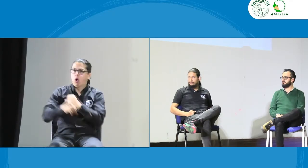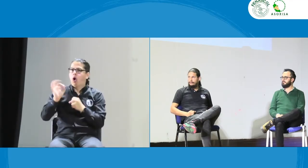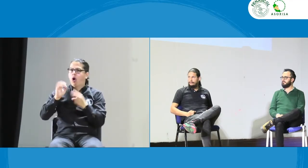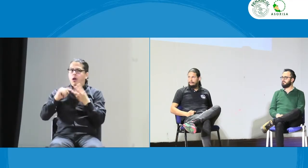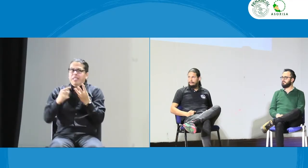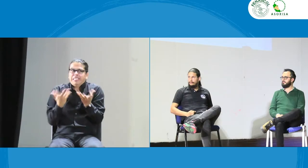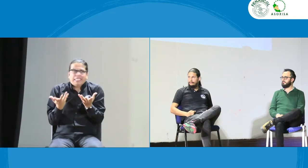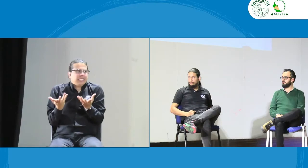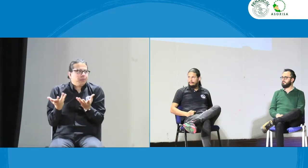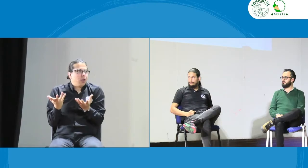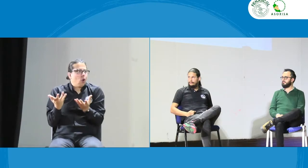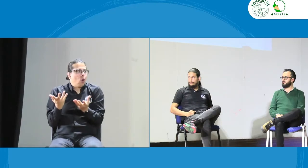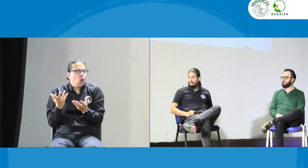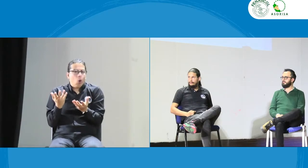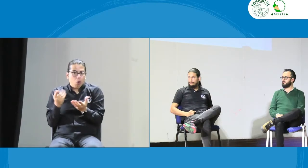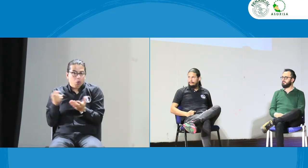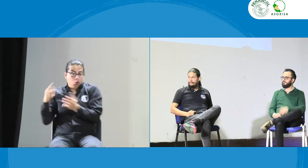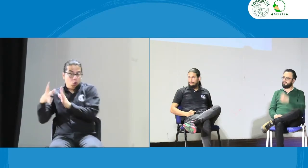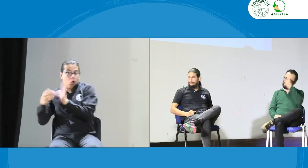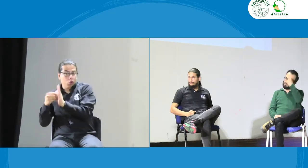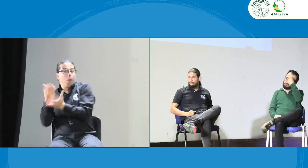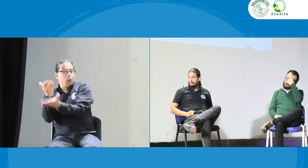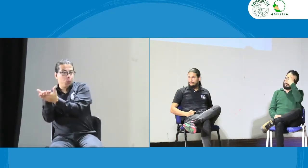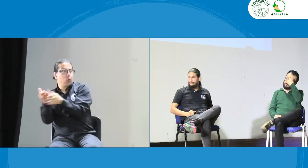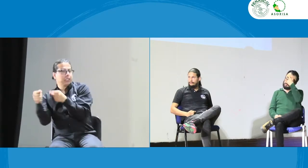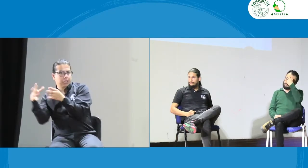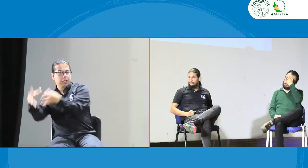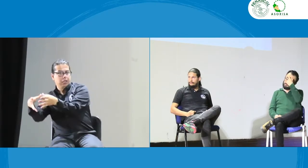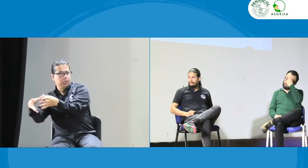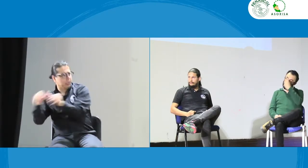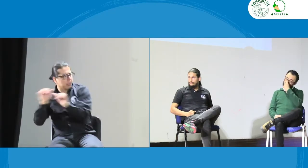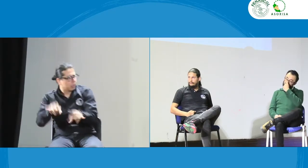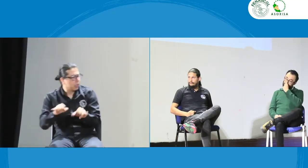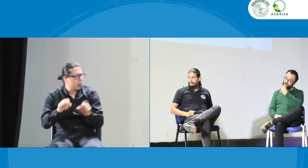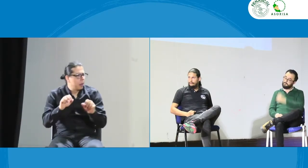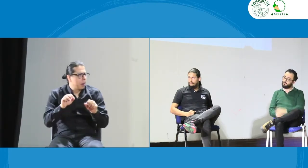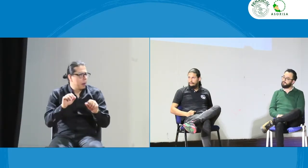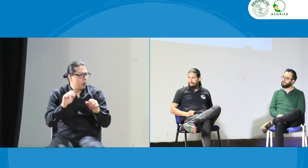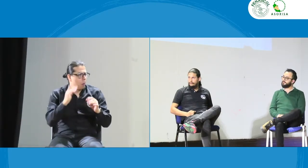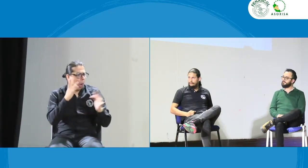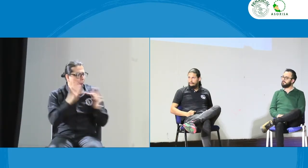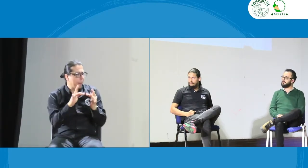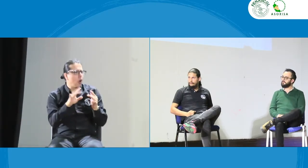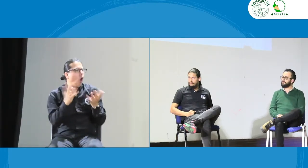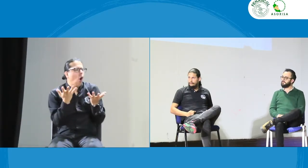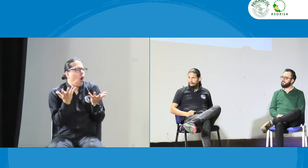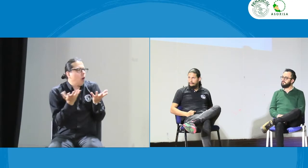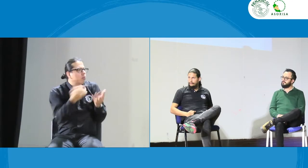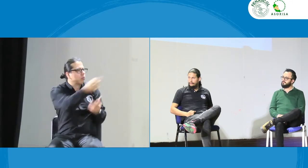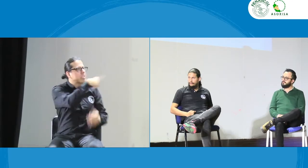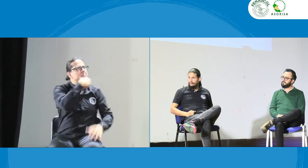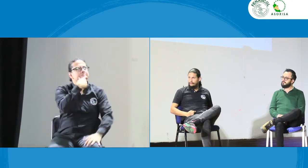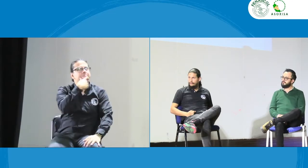suspende una tarjeta profesional y pudiera darse como eso, pero ustedes ¿qué